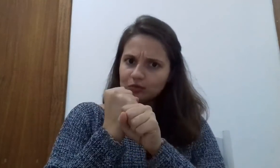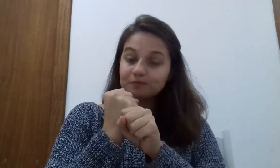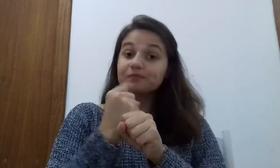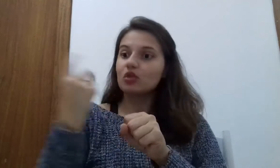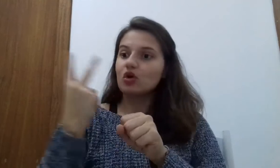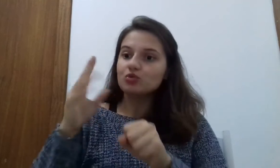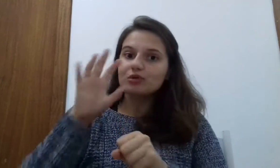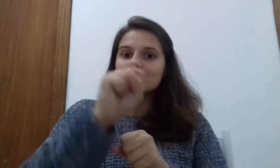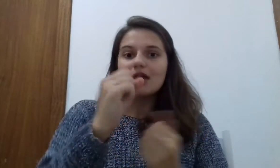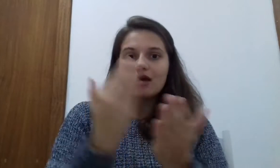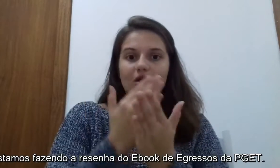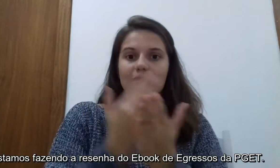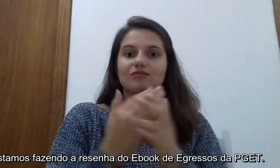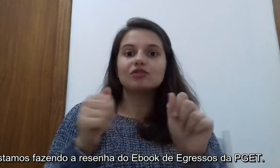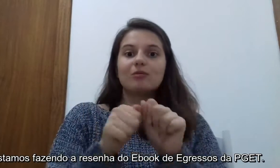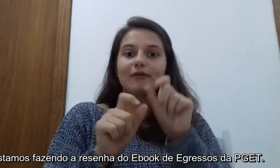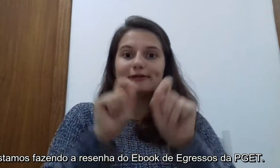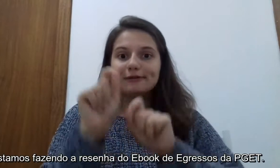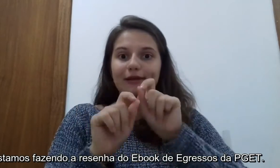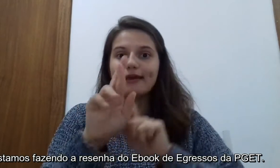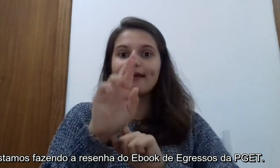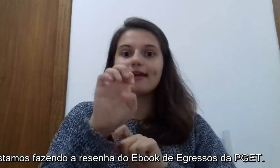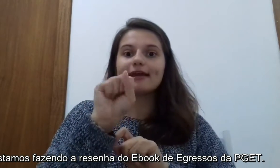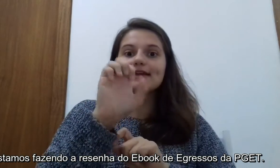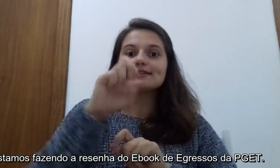estamos fazendo a resenha do e-book de egressos da PGET.